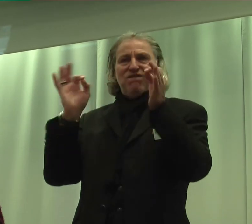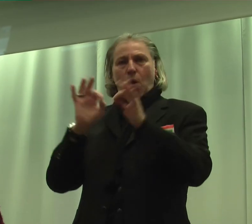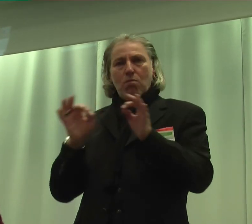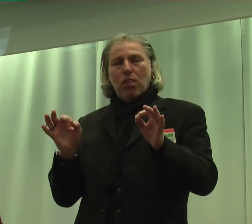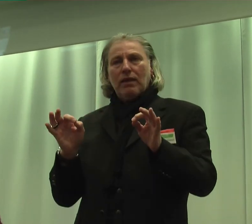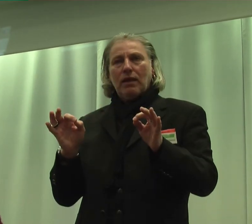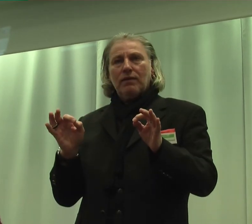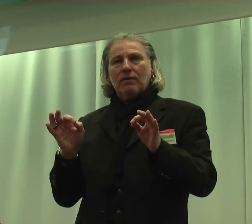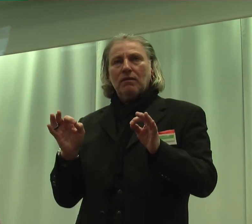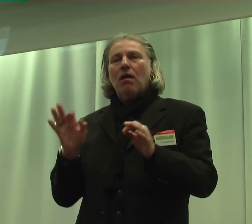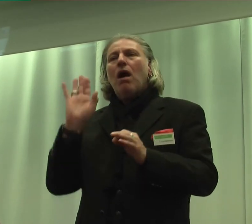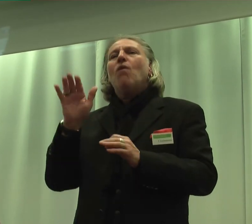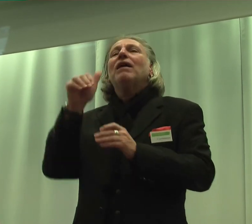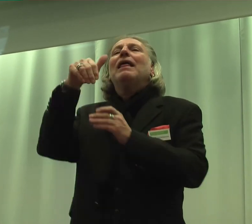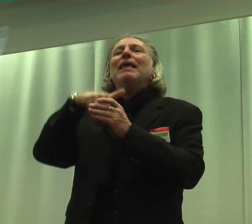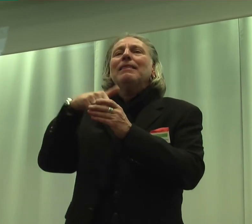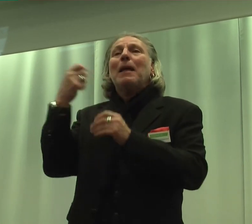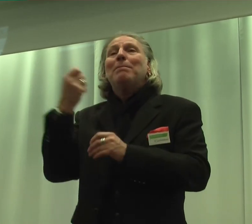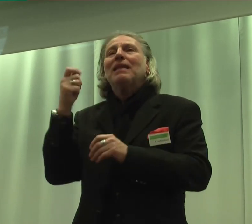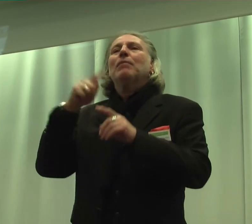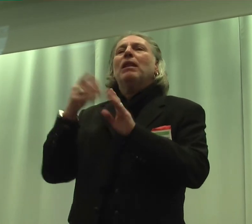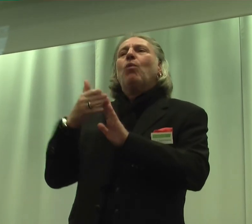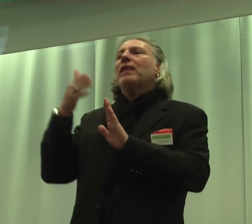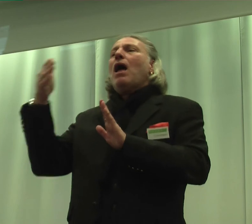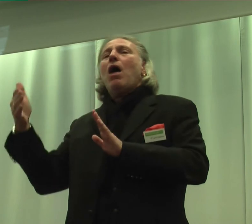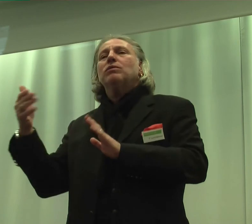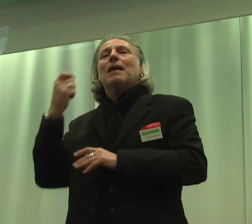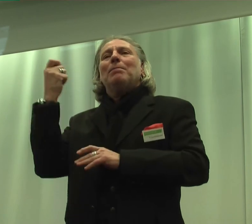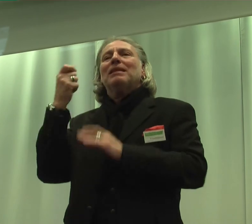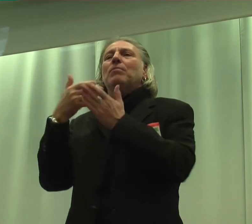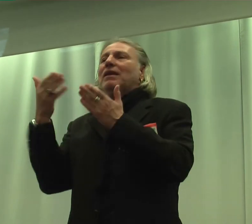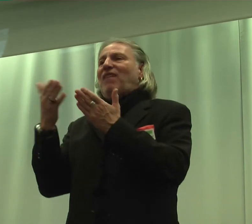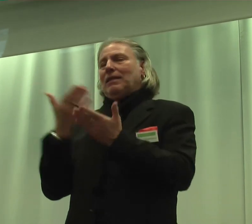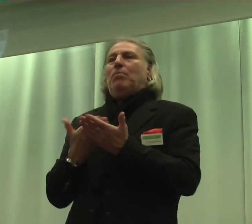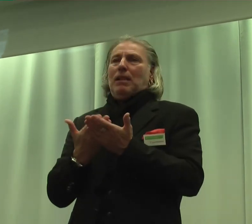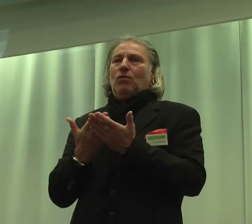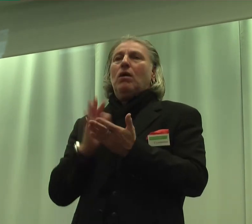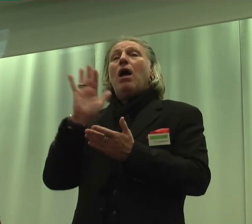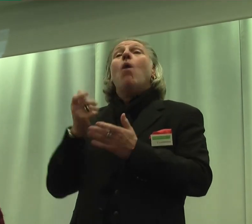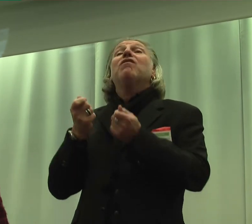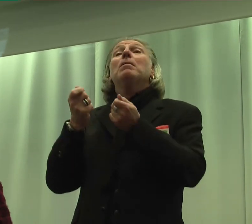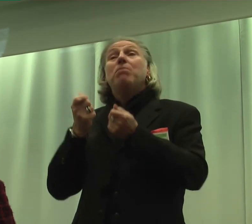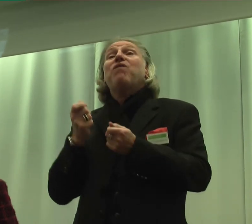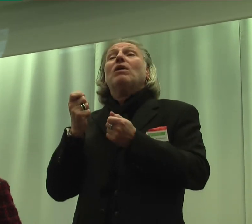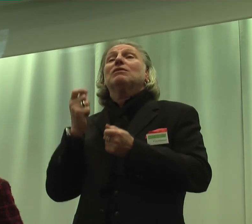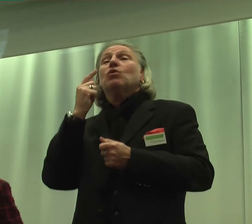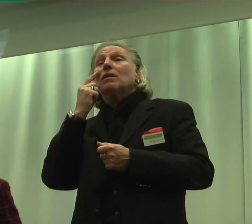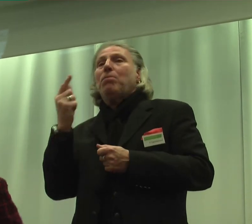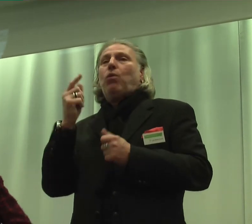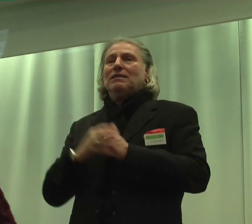innerbetriebliche und außenbetriebliche Weiterbildung, und zwar auf eine hohe Begrüßung. Wir haben gefragt, wie